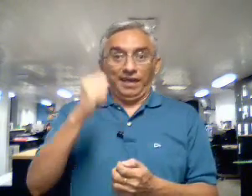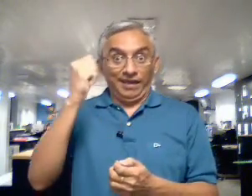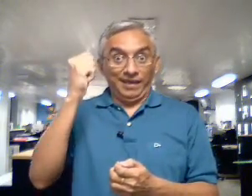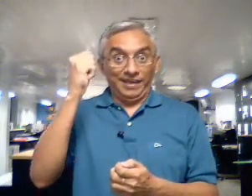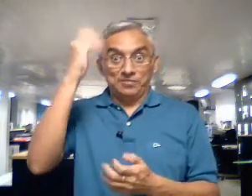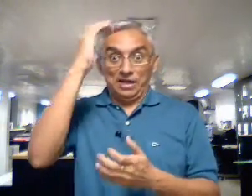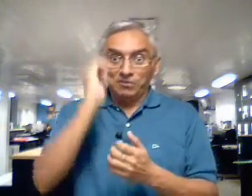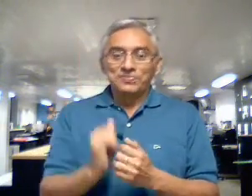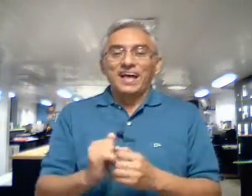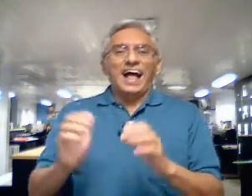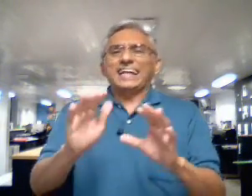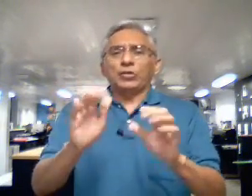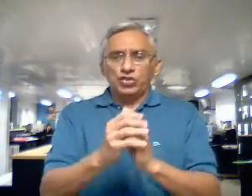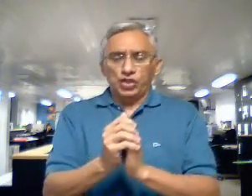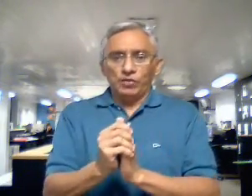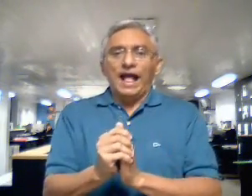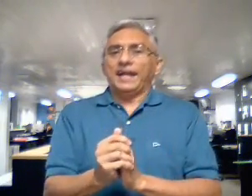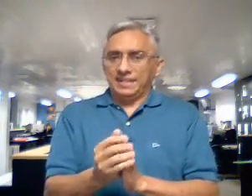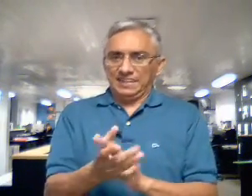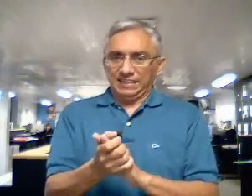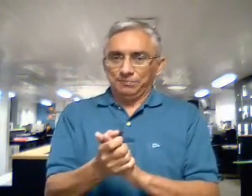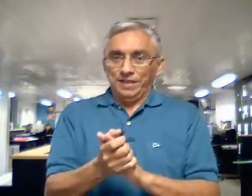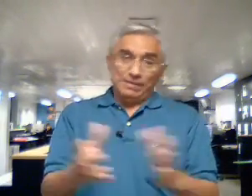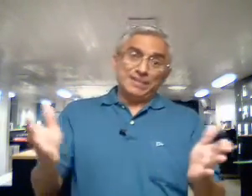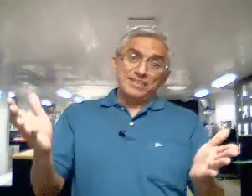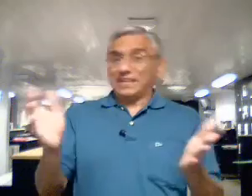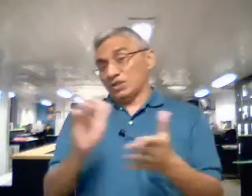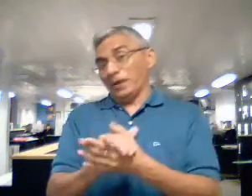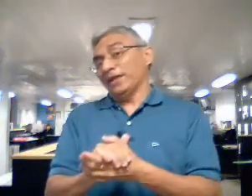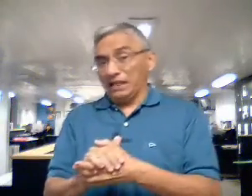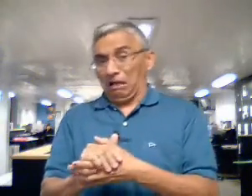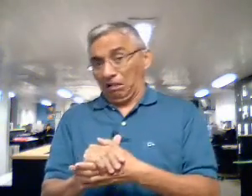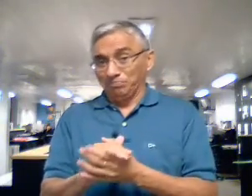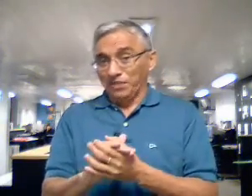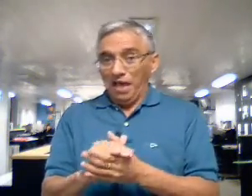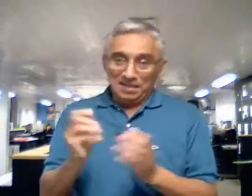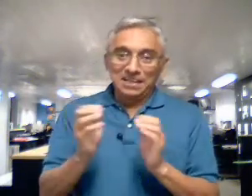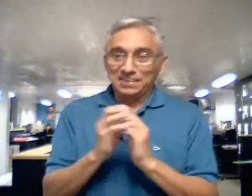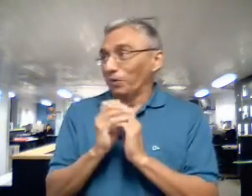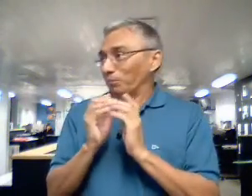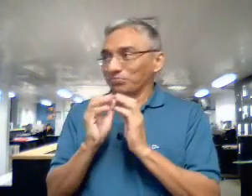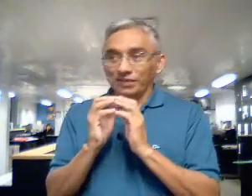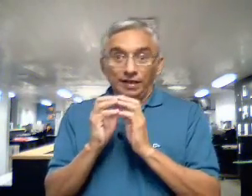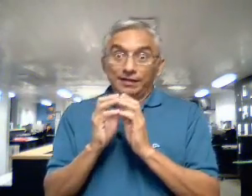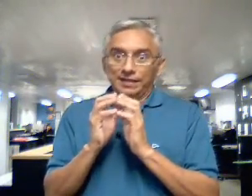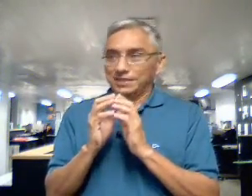Eymael, agradou em cheio a criançada. Mas ele se esquece um pequeno detalhe, é que em eleição, criança,